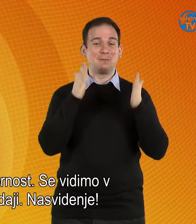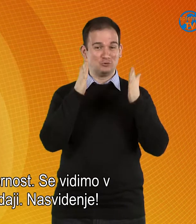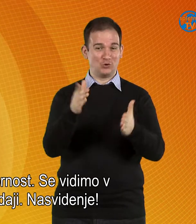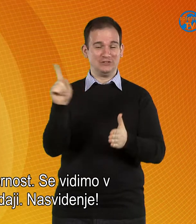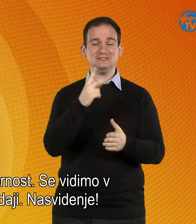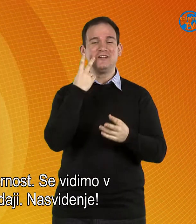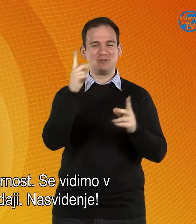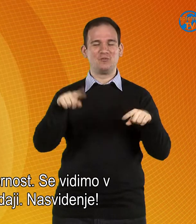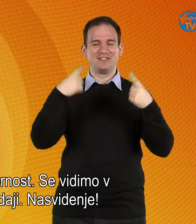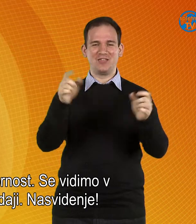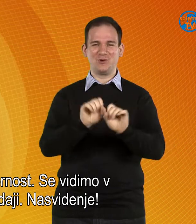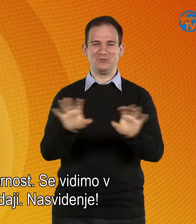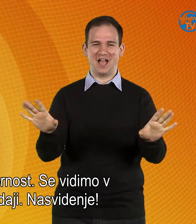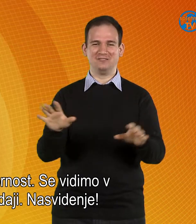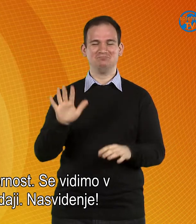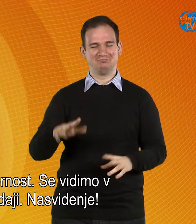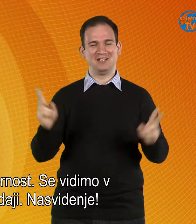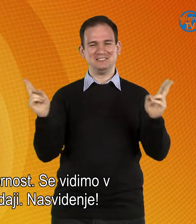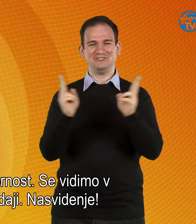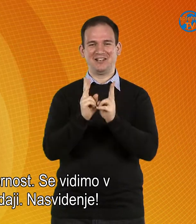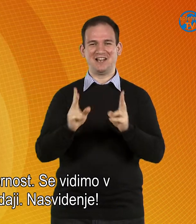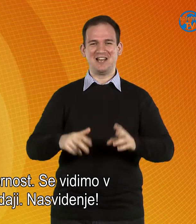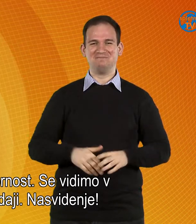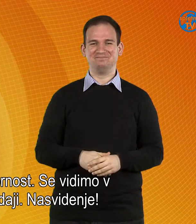pozornost. Se vidimo v naslednji odaji. Na svidenje.